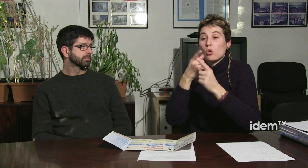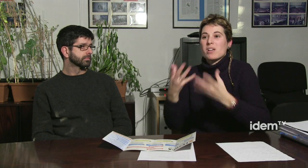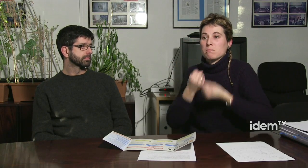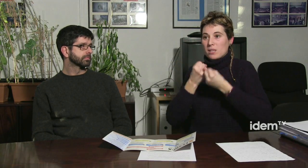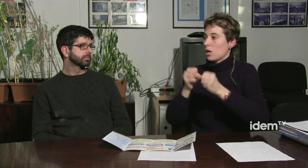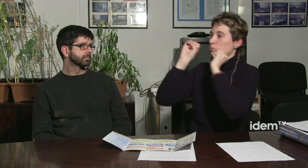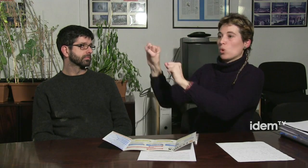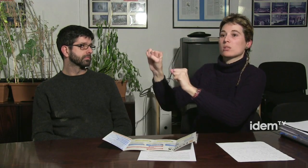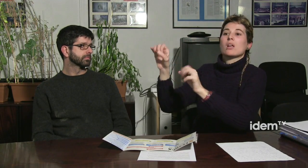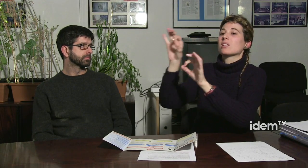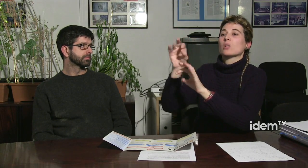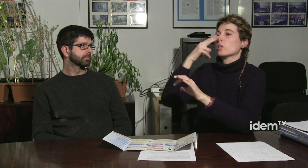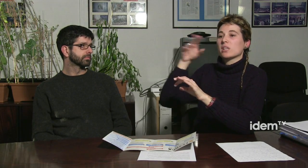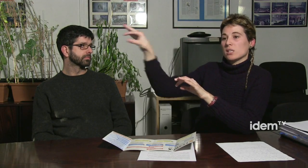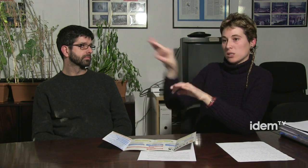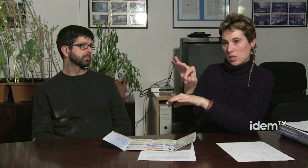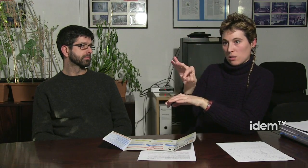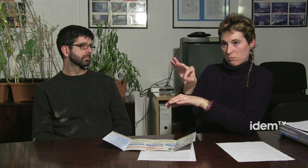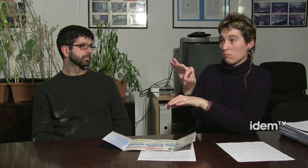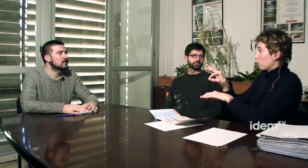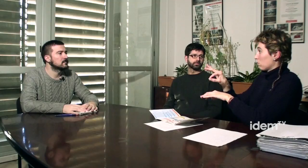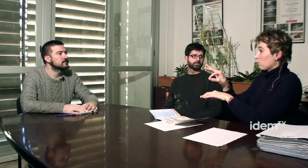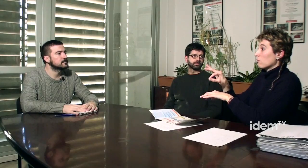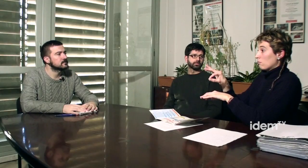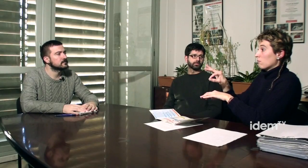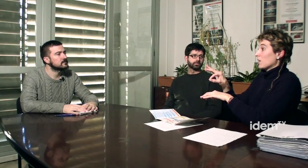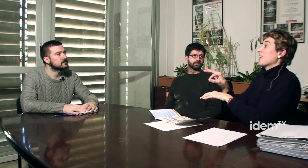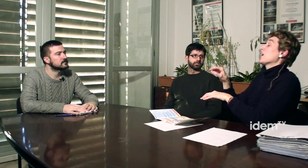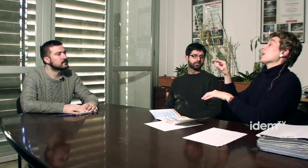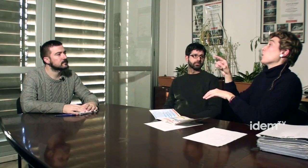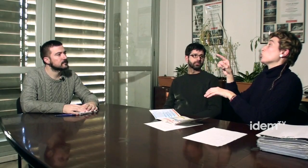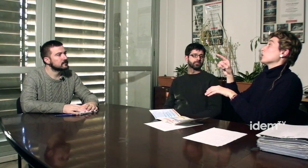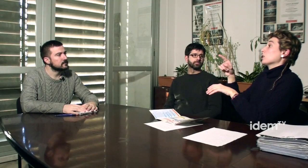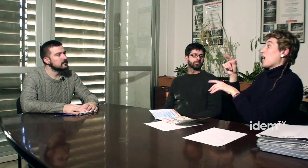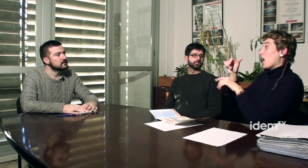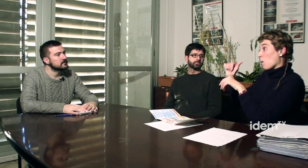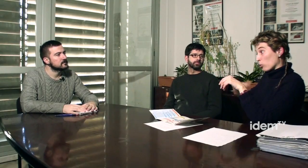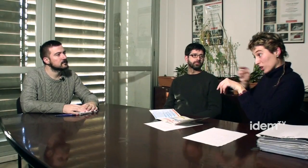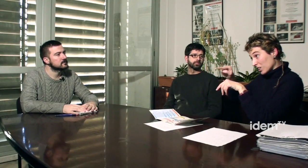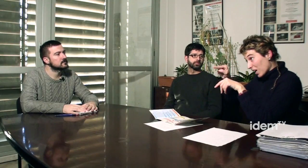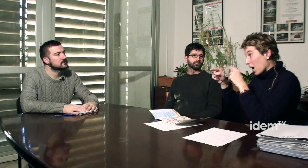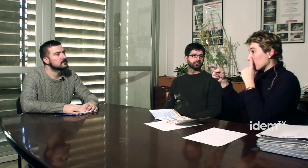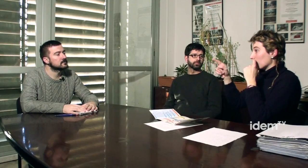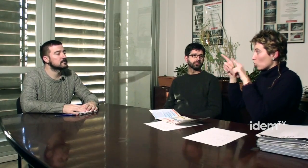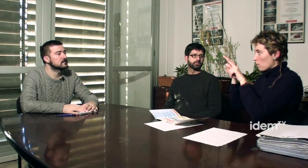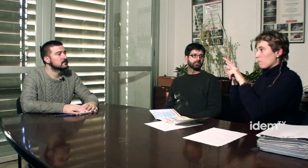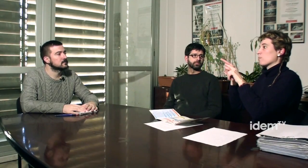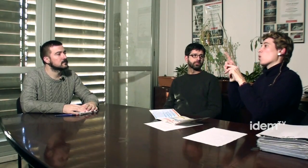'utilitzar la llengua de signes i és més difícil que aquesta persona sigui escollida per la feina.